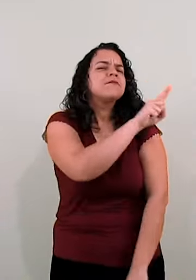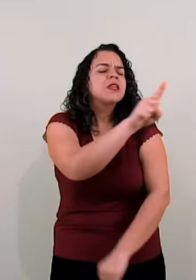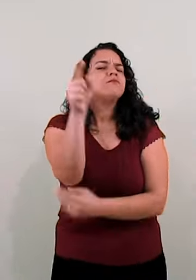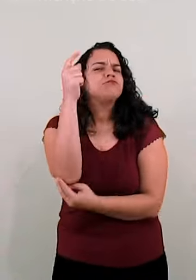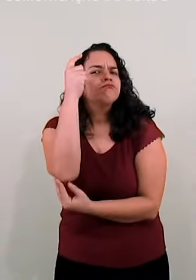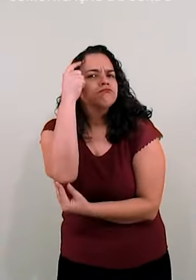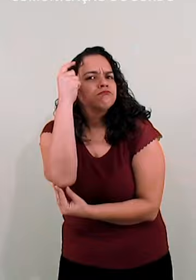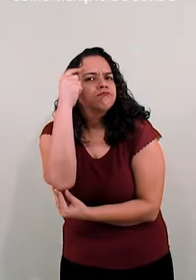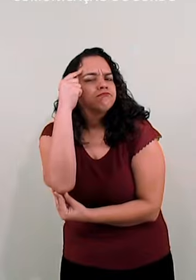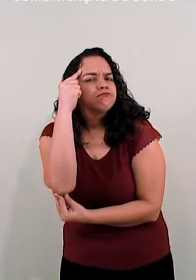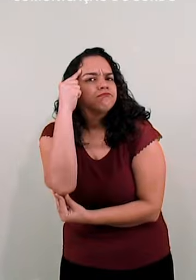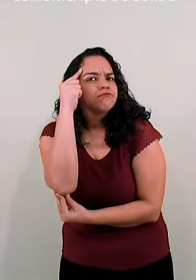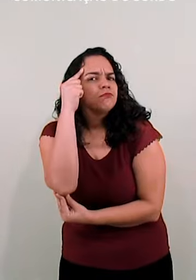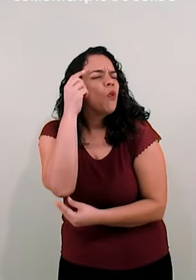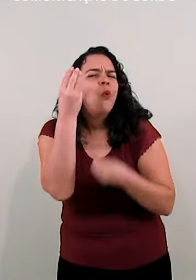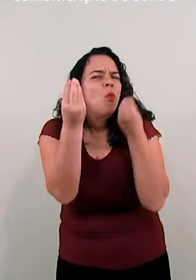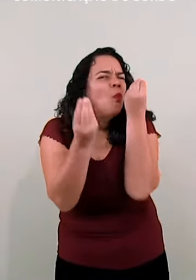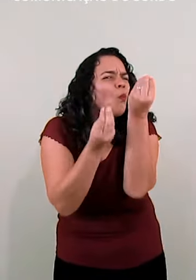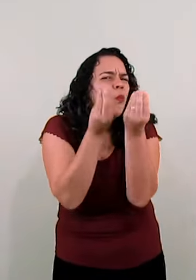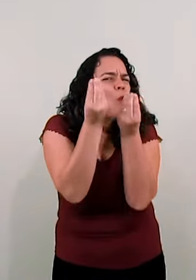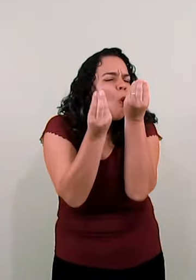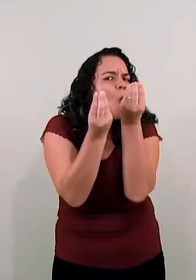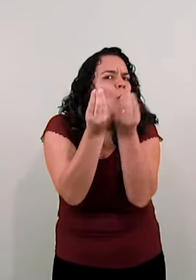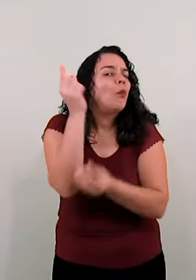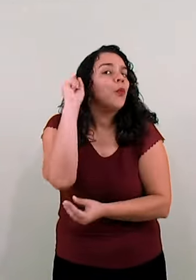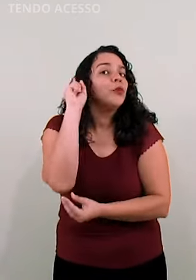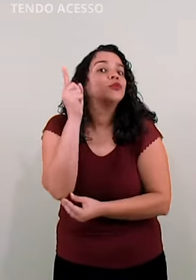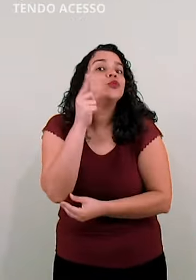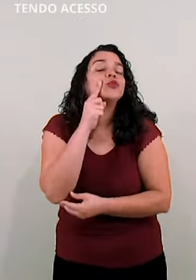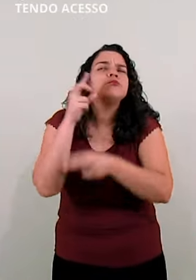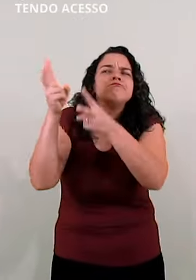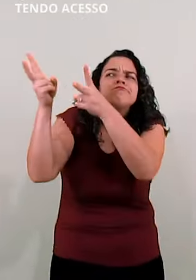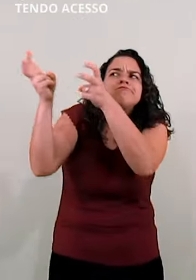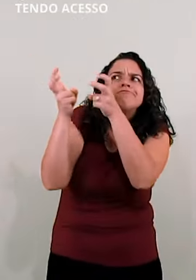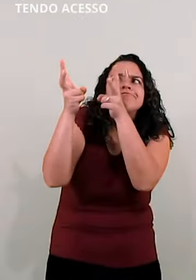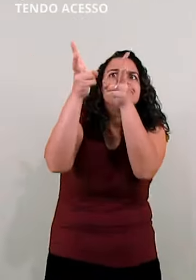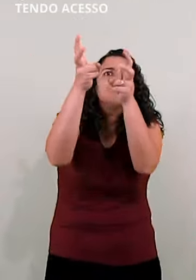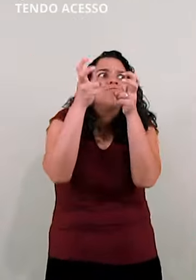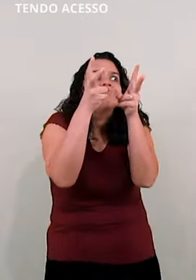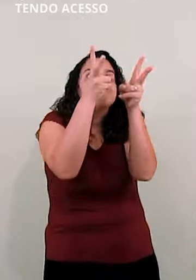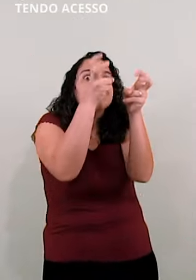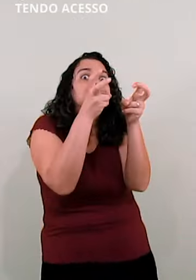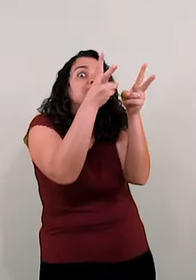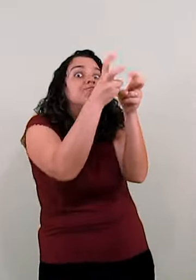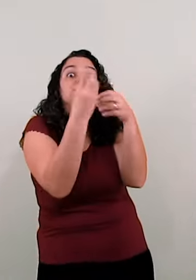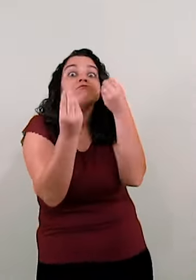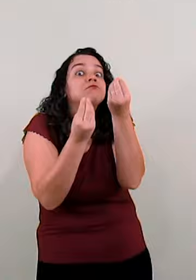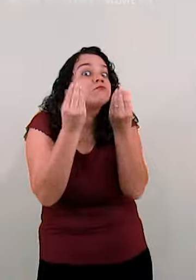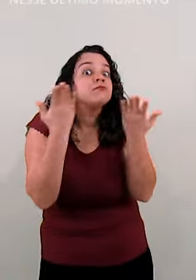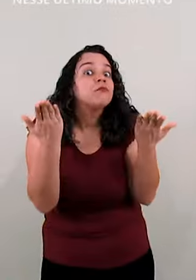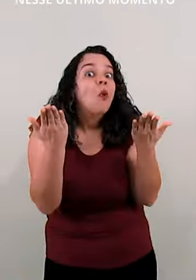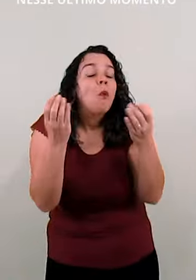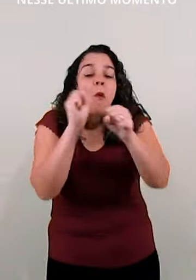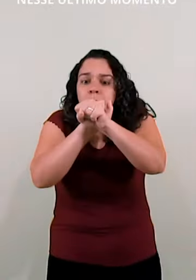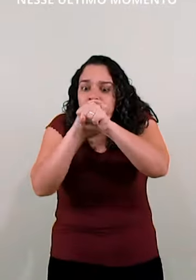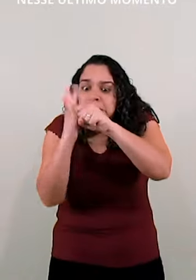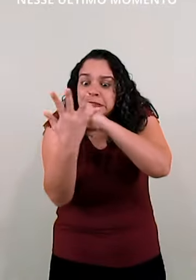importância da comunicação do surdo. Como vocês imaginam que os surdos estão tendo acesso aos acontecimentos nesse último